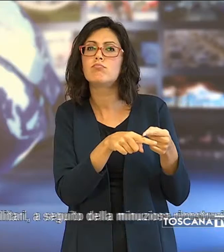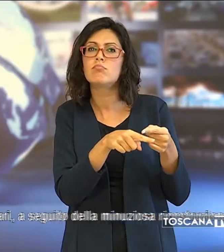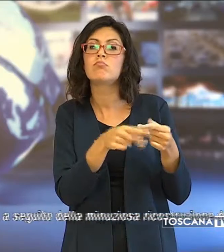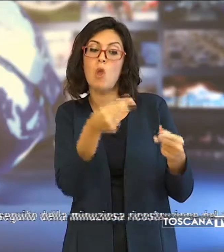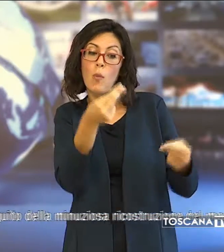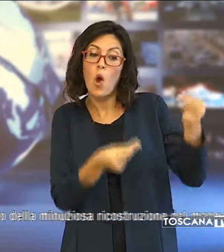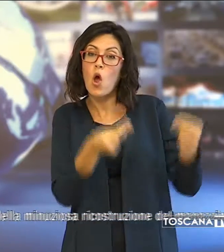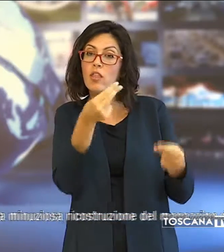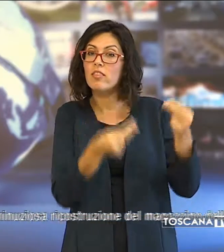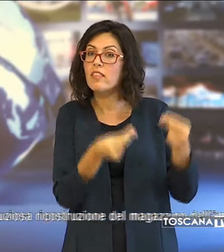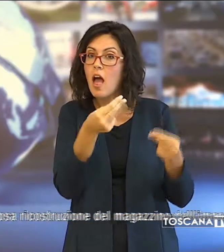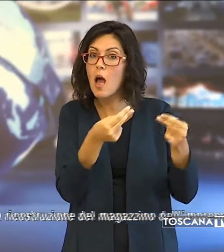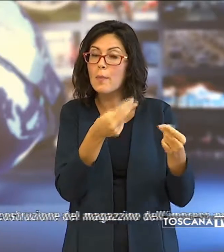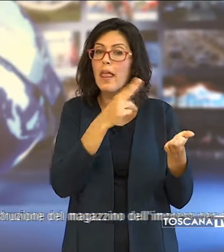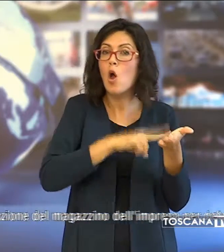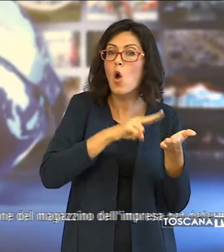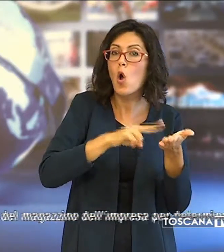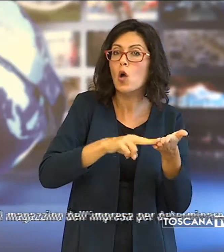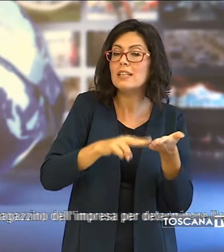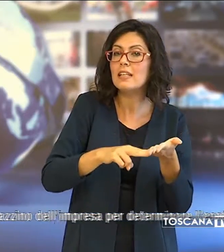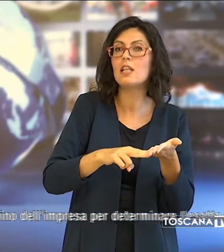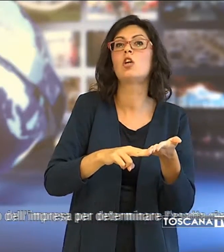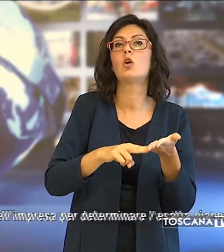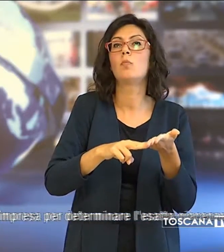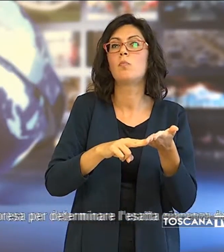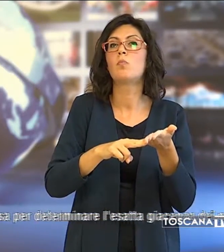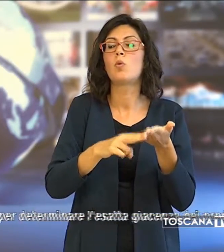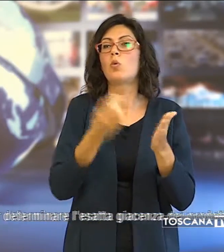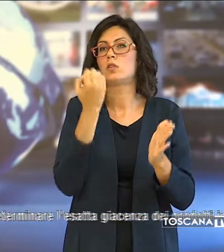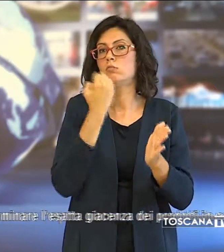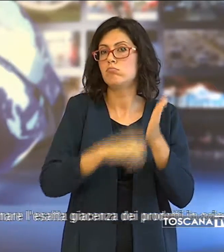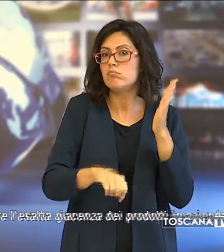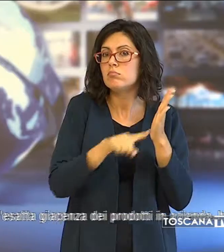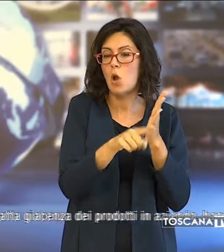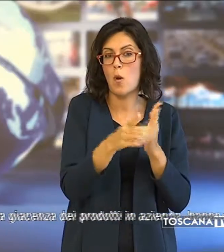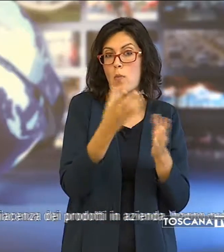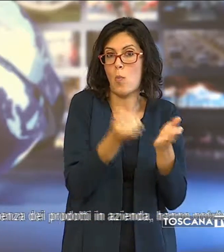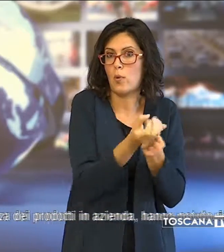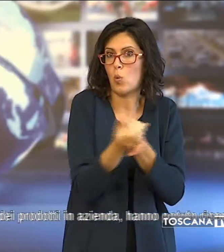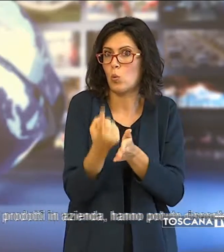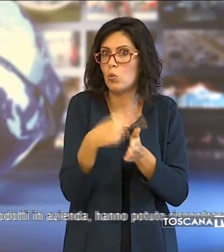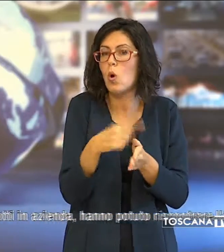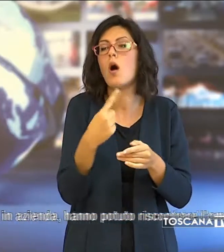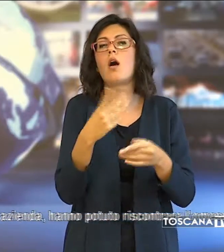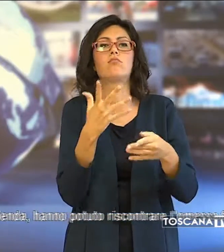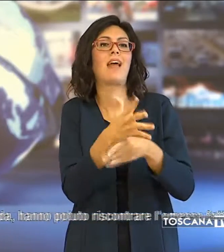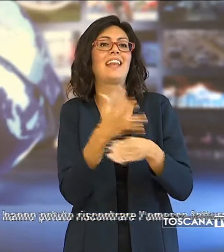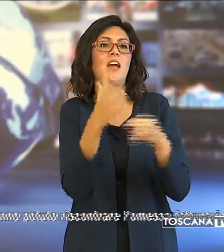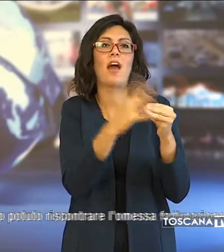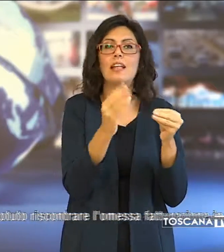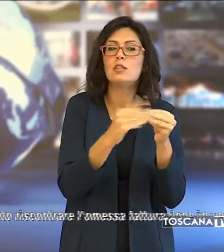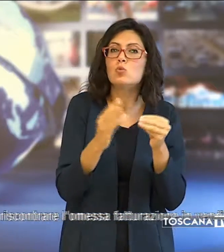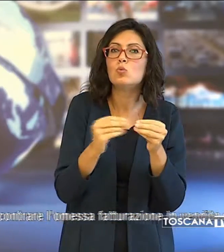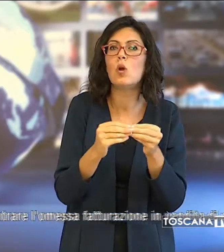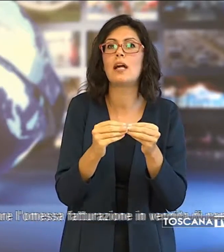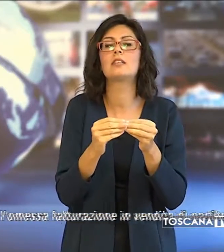contabili di contributi comunitari percepiti dal produttore per interventi di ristrutturazione